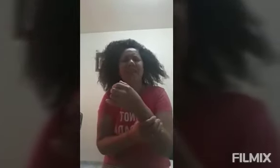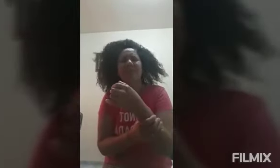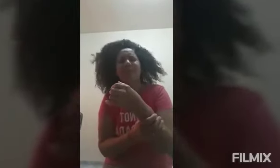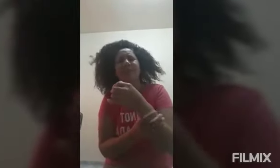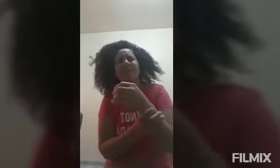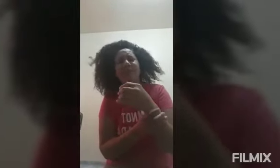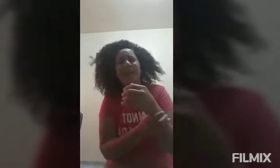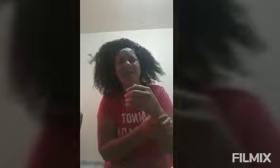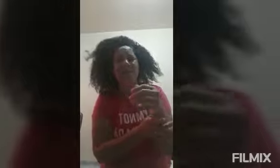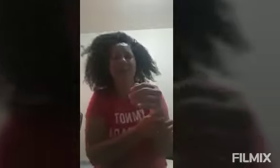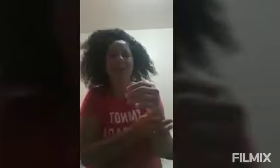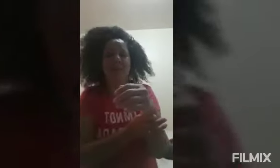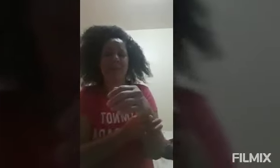Não tô conseguindo marrar nem meu cabelo.